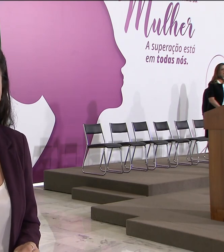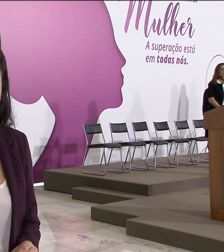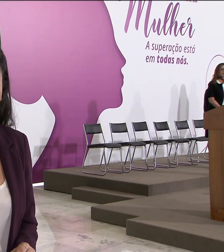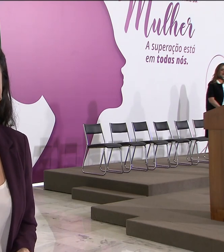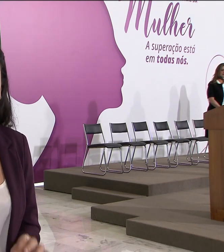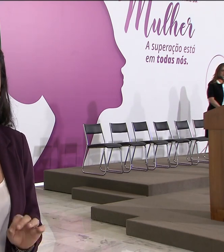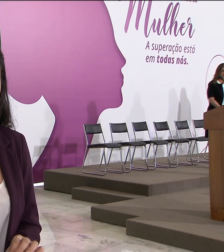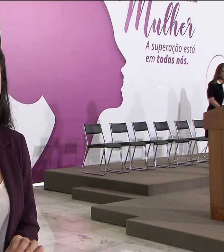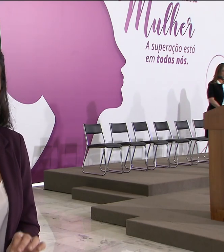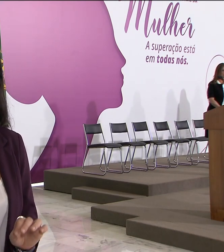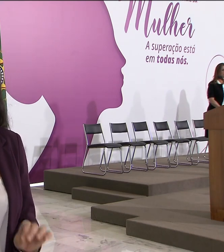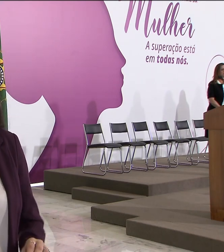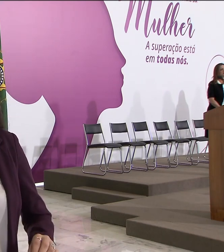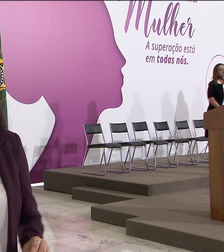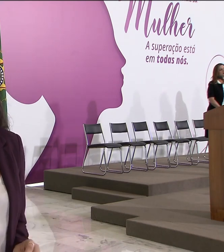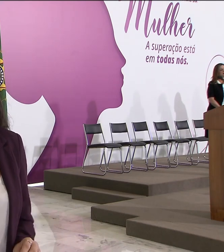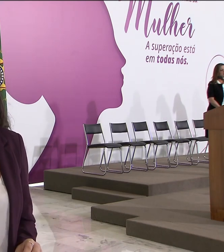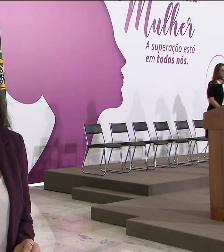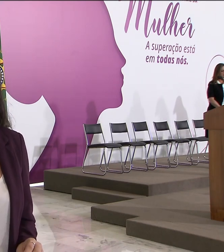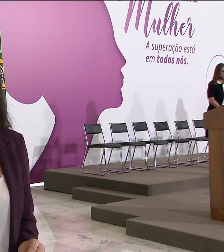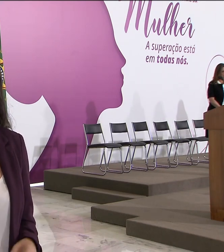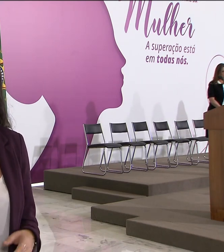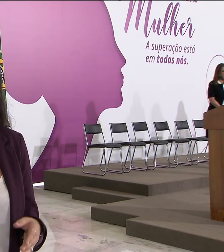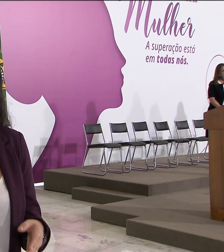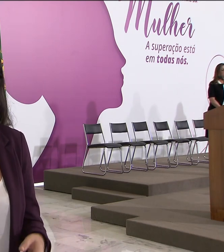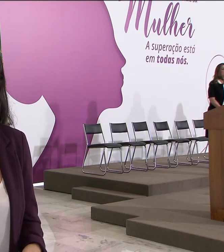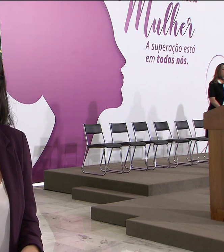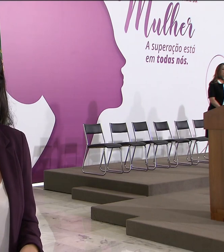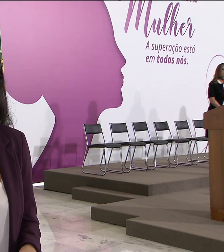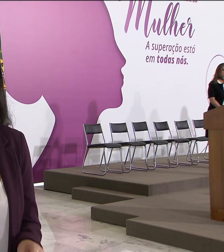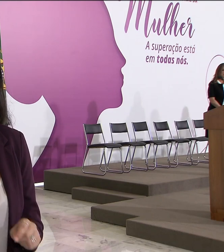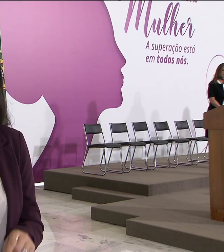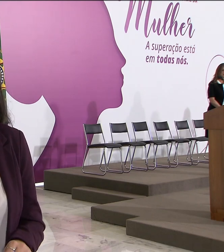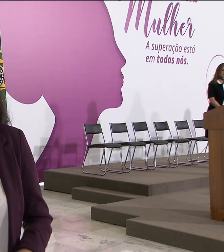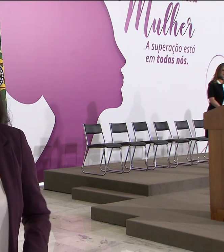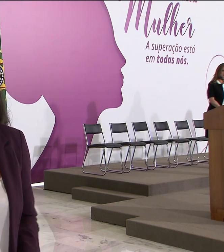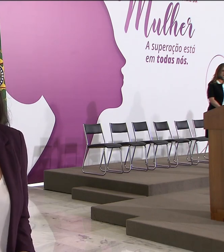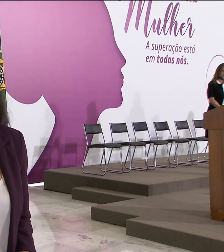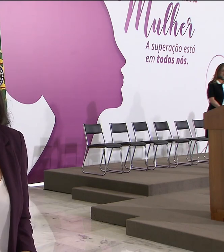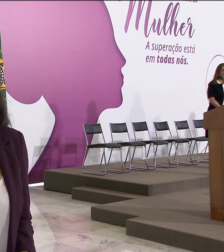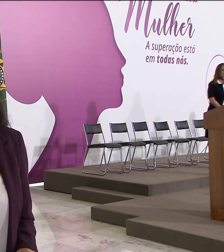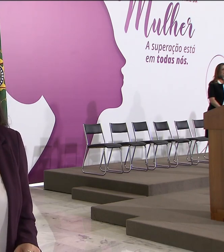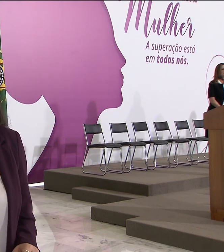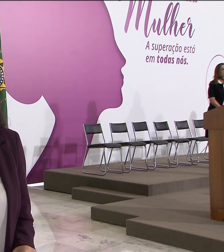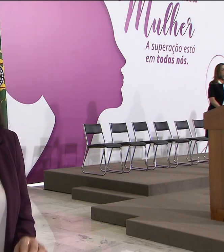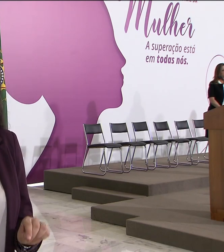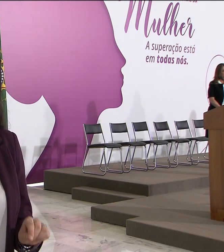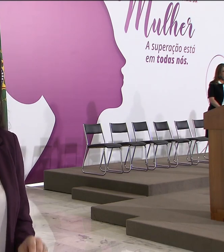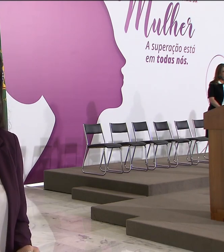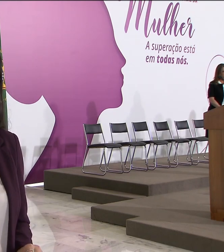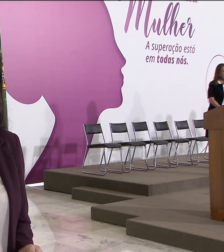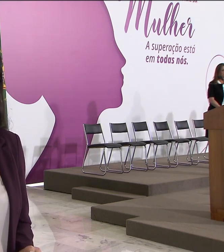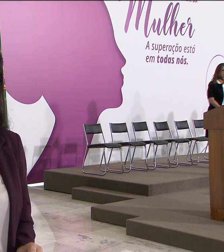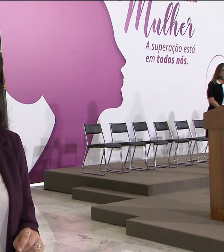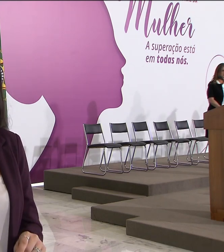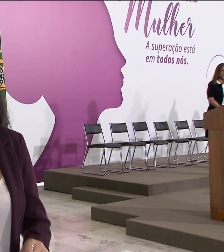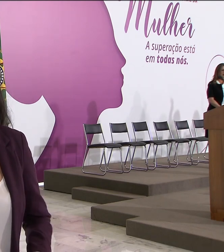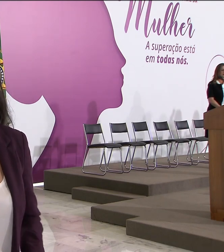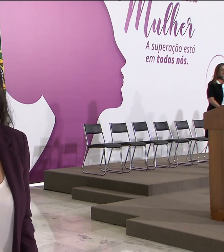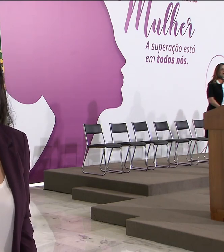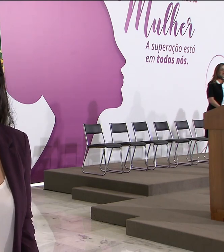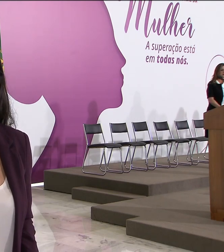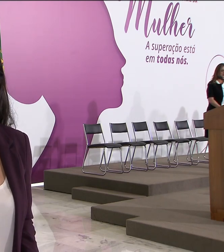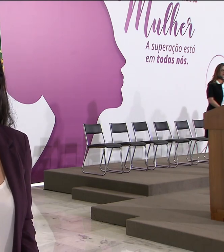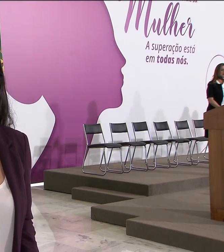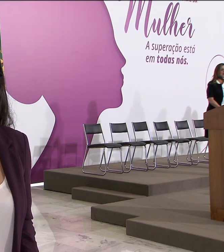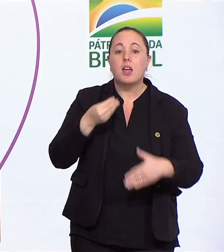violência está o Ligue 180. Ainda este ano, o serviço também vai atender mulheres surdas por